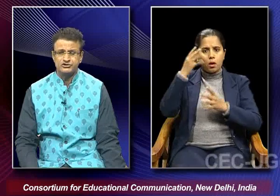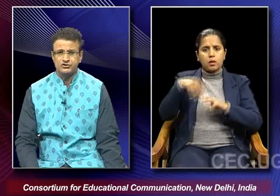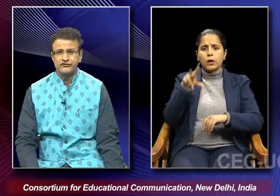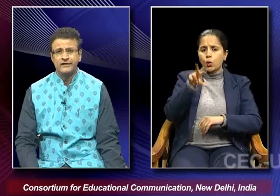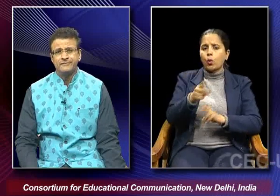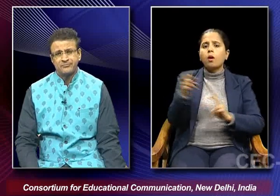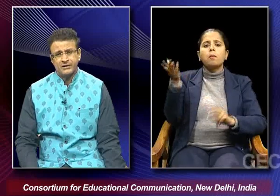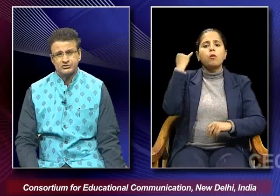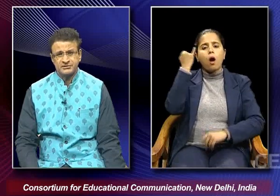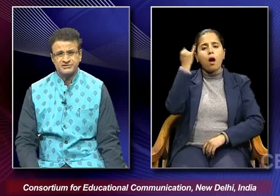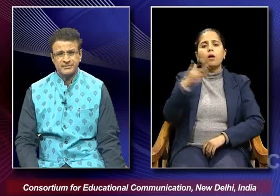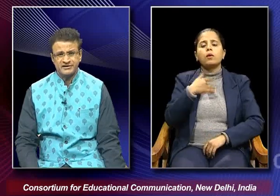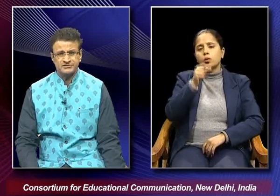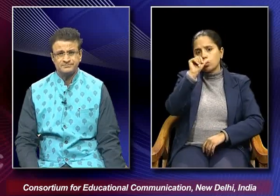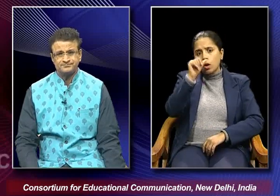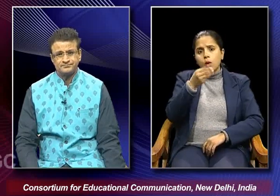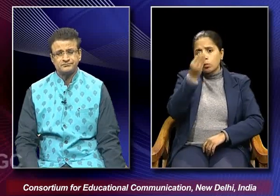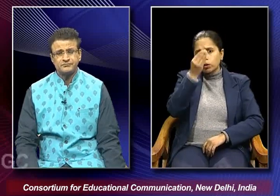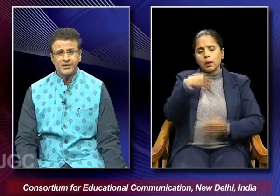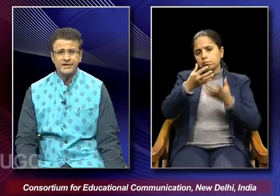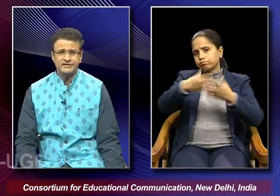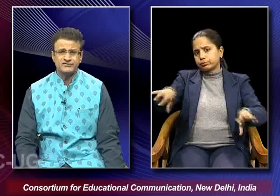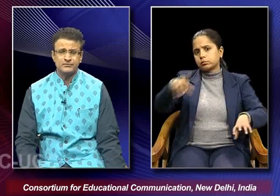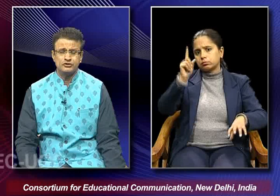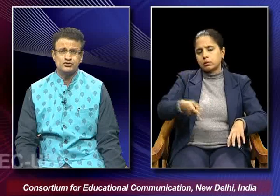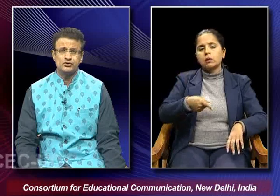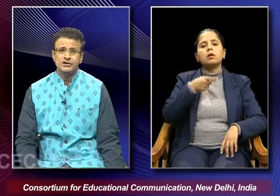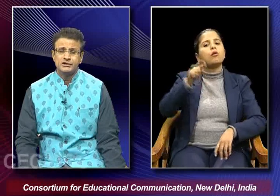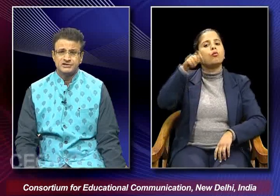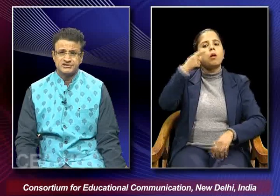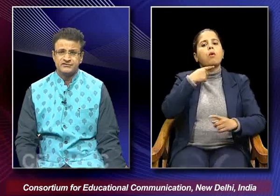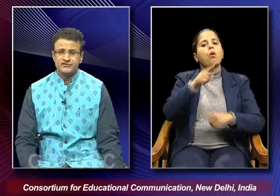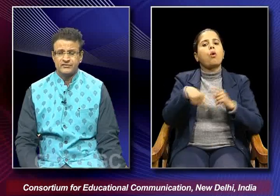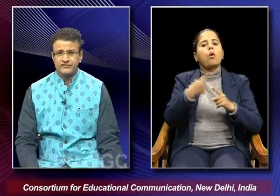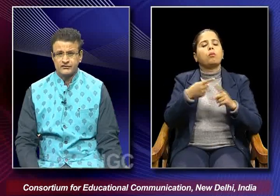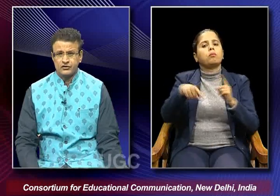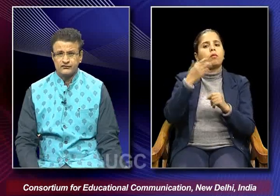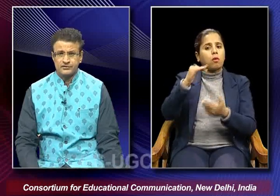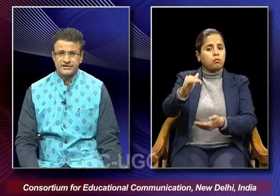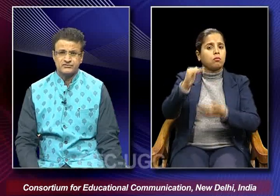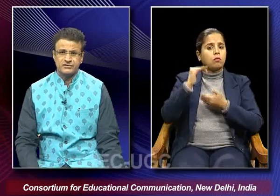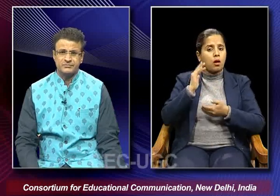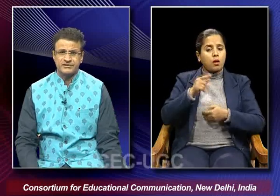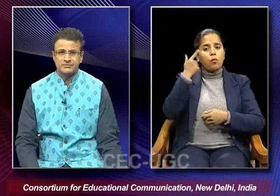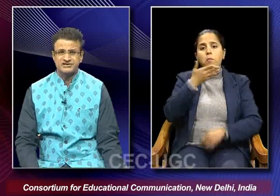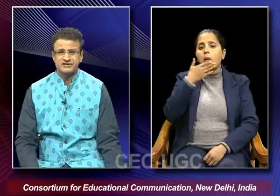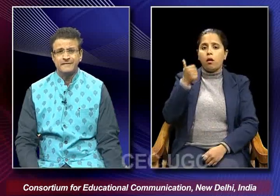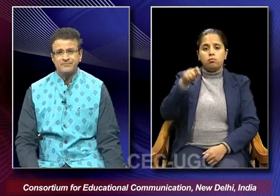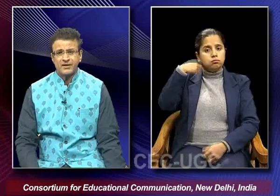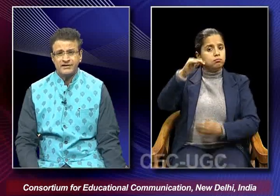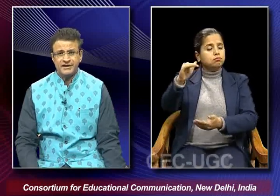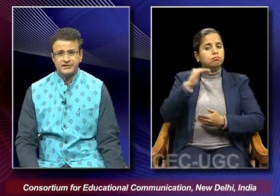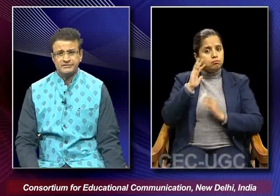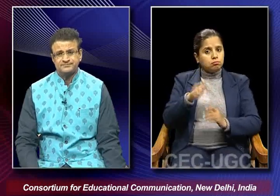ideology of the muslim separatism and this film also received the film fair award for the best film and the best